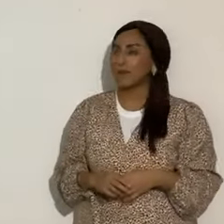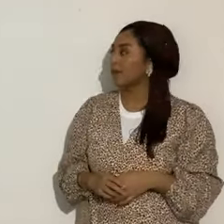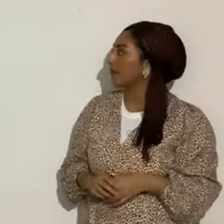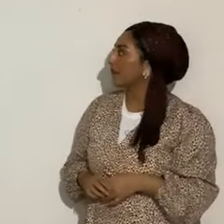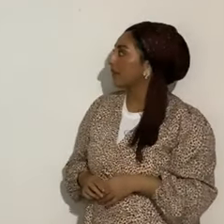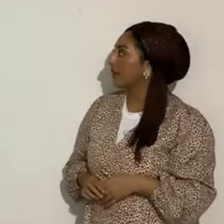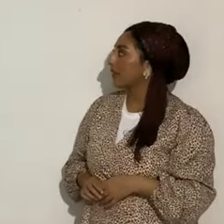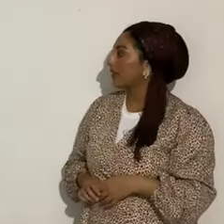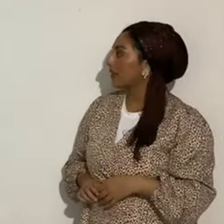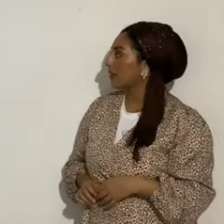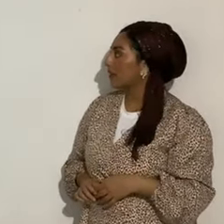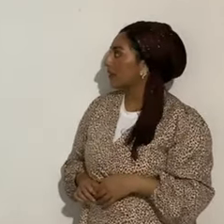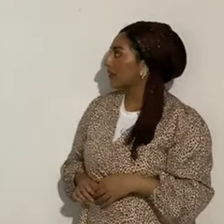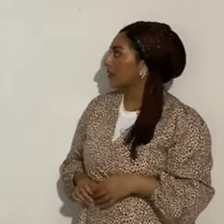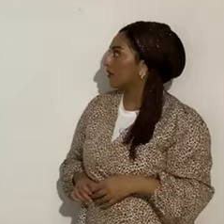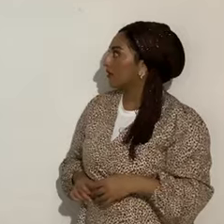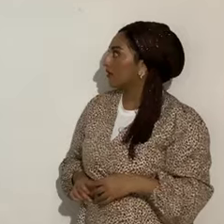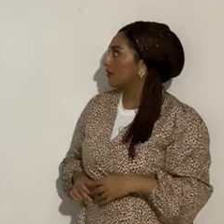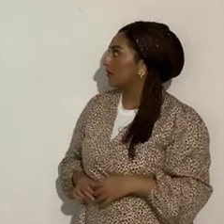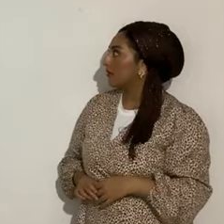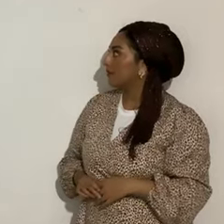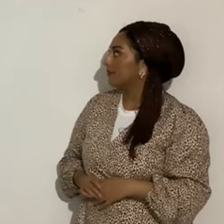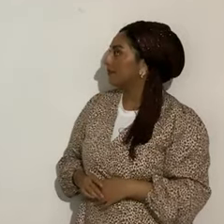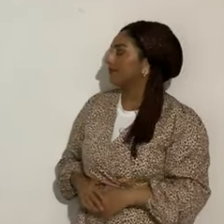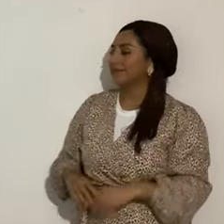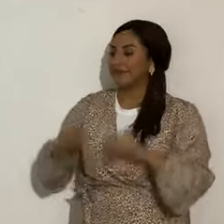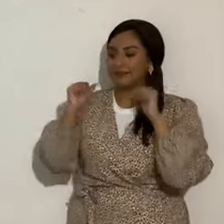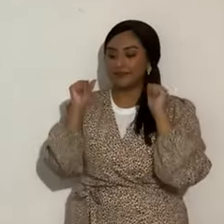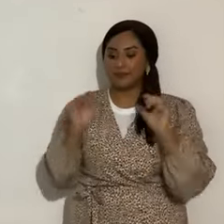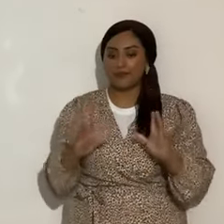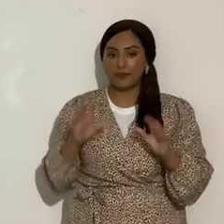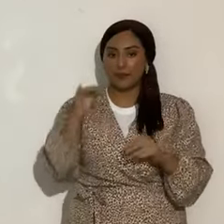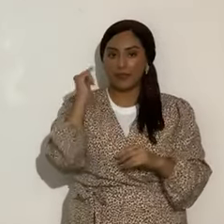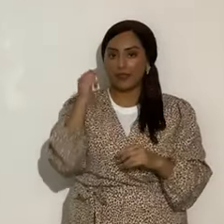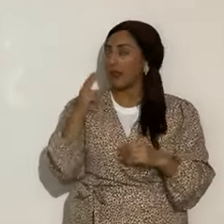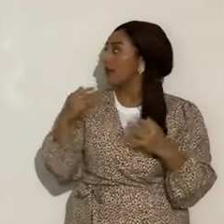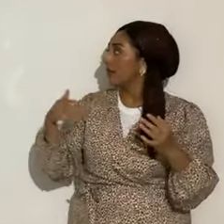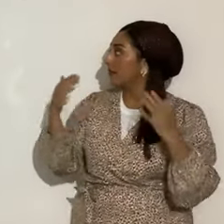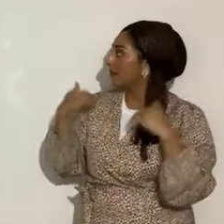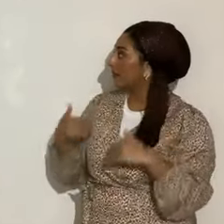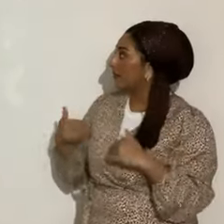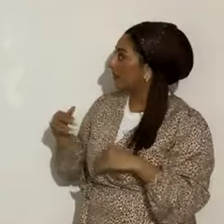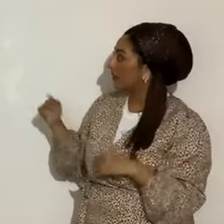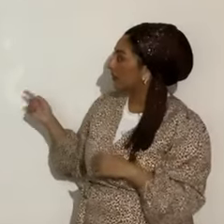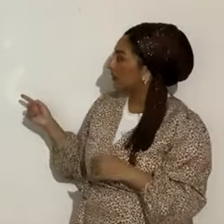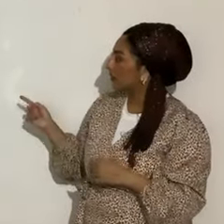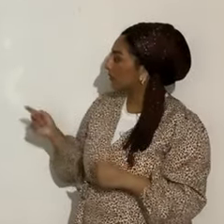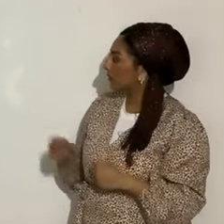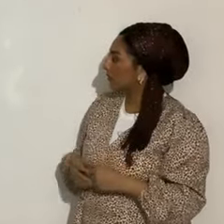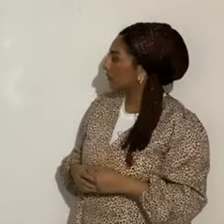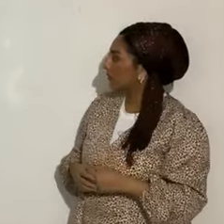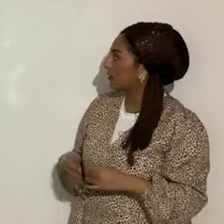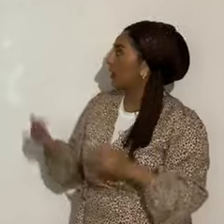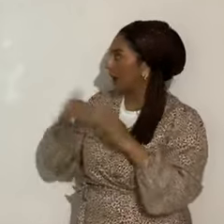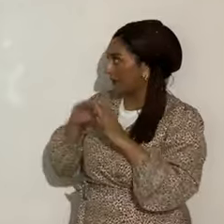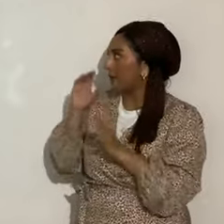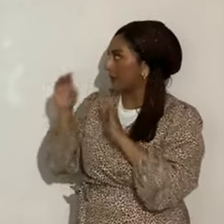Tremendo hermanos, tremendo, bendito es Yahweh. La siguiente es otra fotografía,